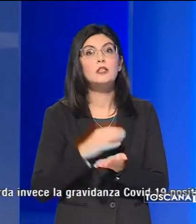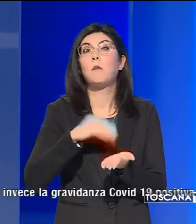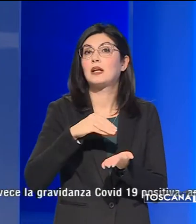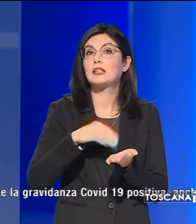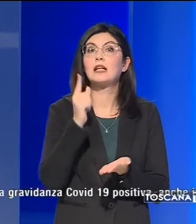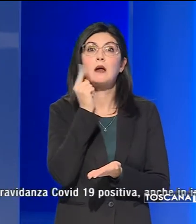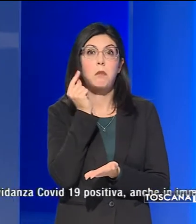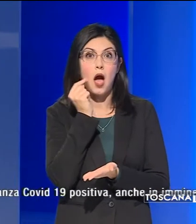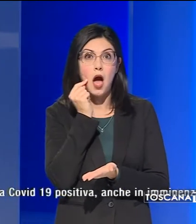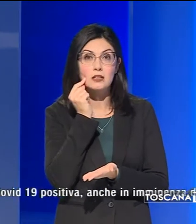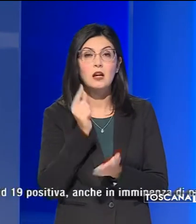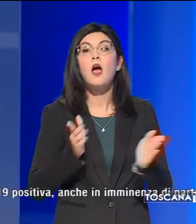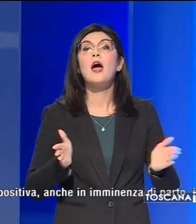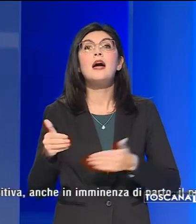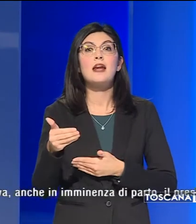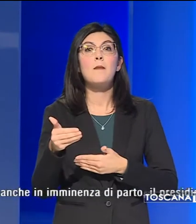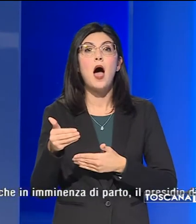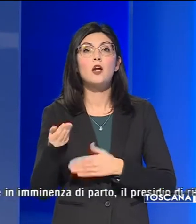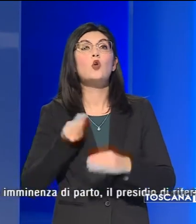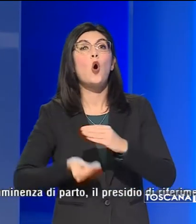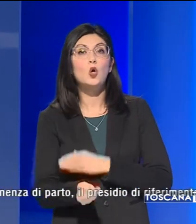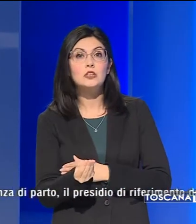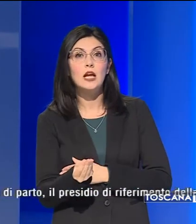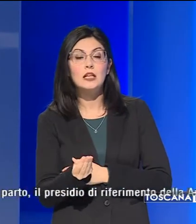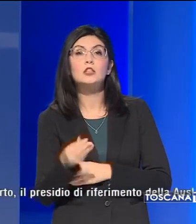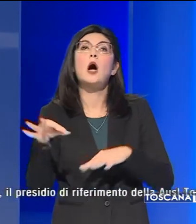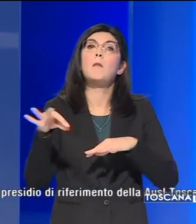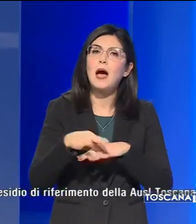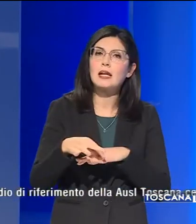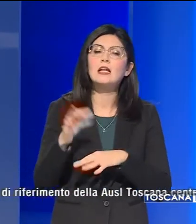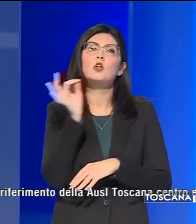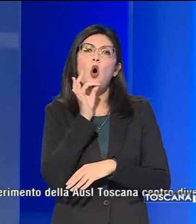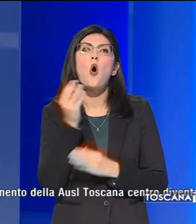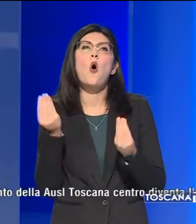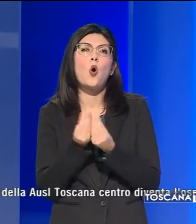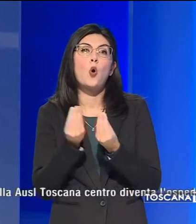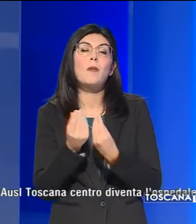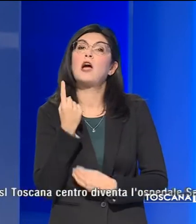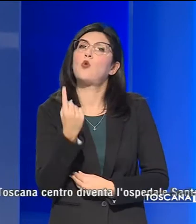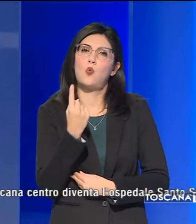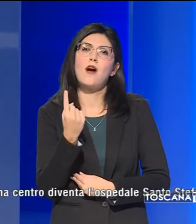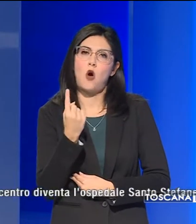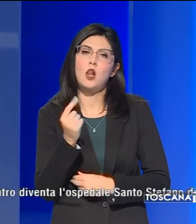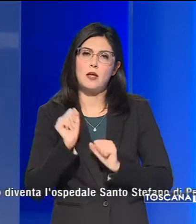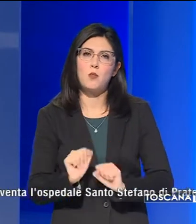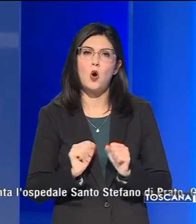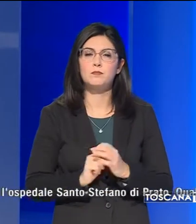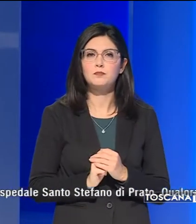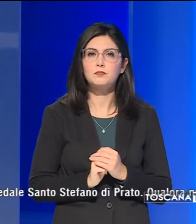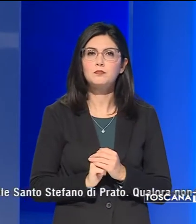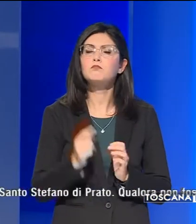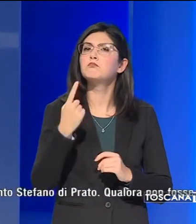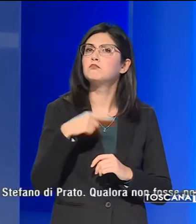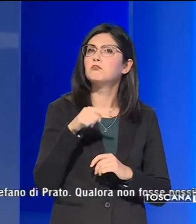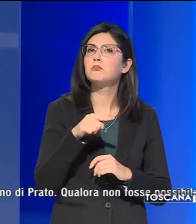mentre nel reparto di ostetricia quella del marito o del compagno una sola volta. Per quanto